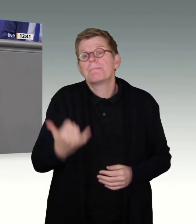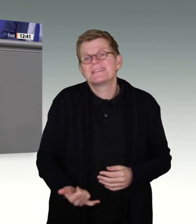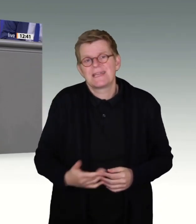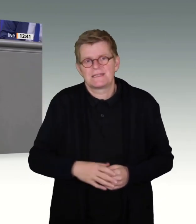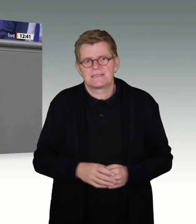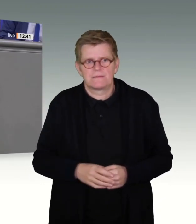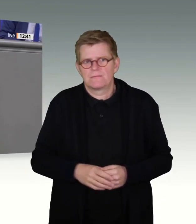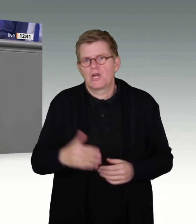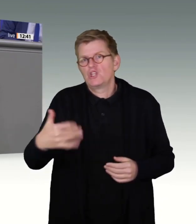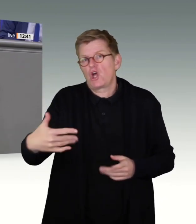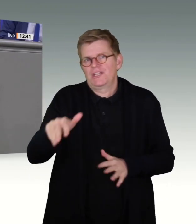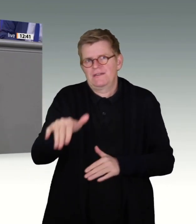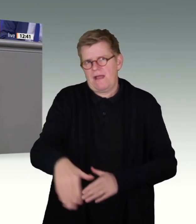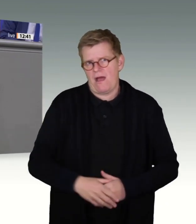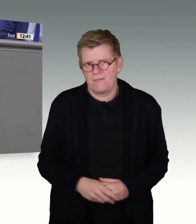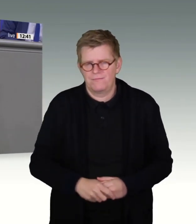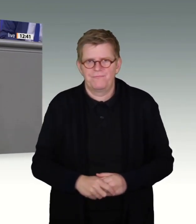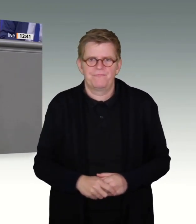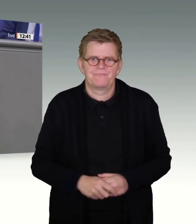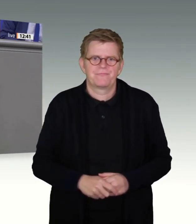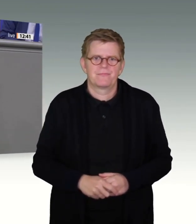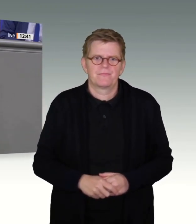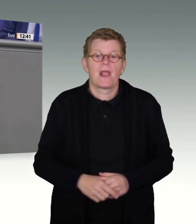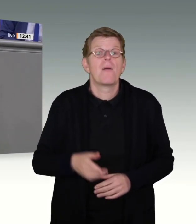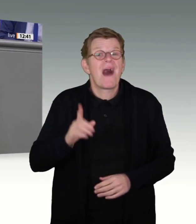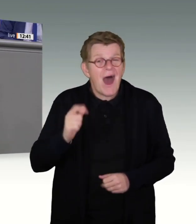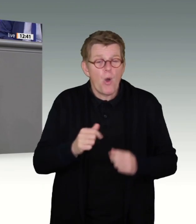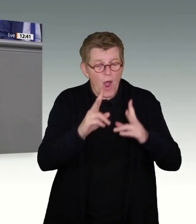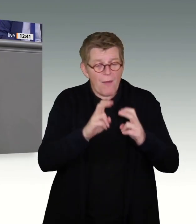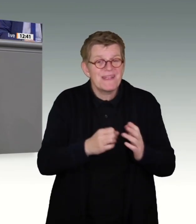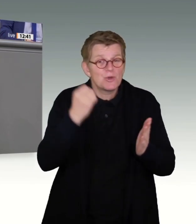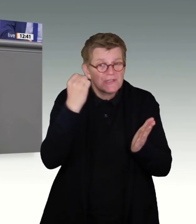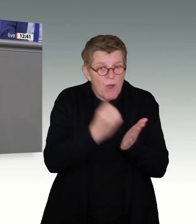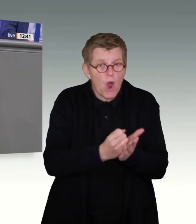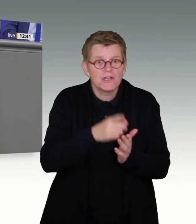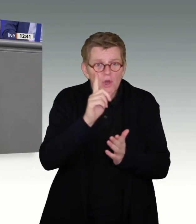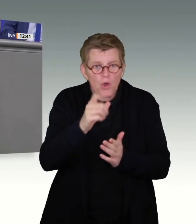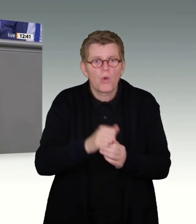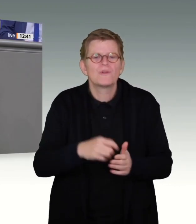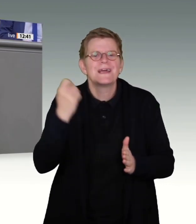entsprechend nicht gab. Aber auch die Ermittlungsbehörden und